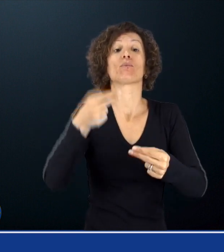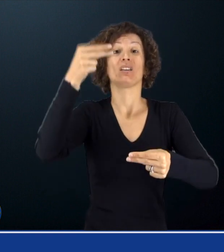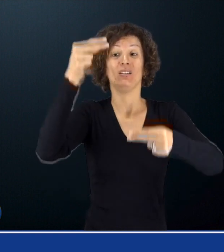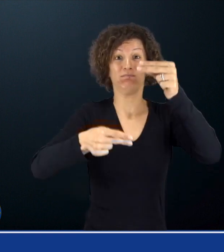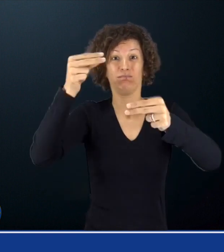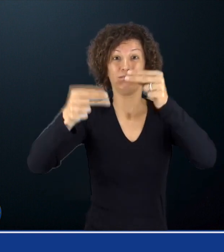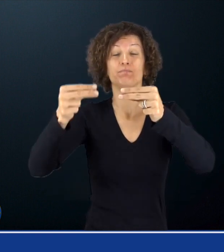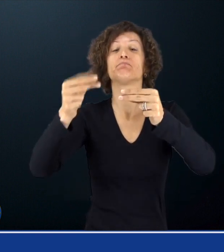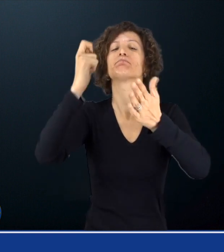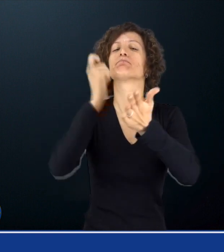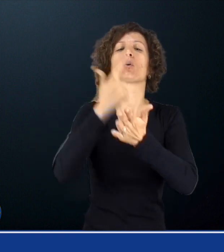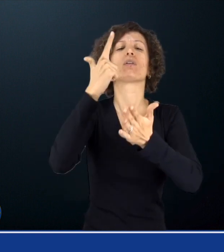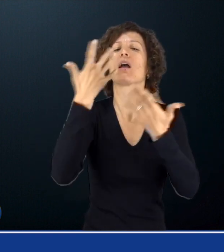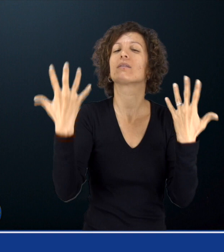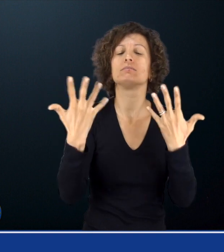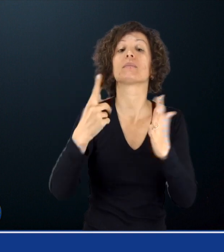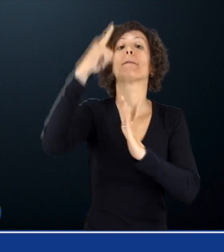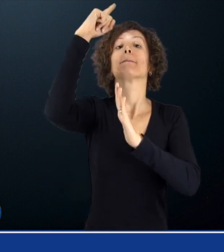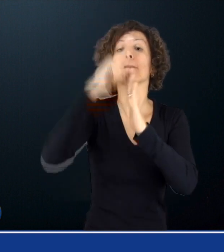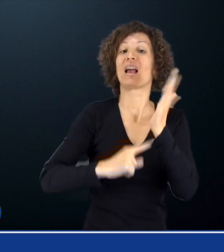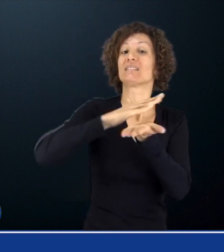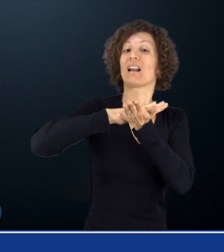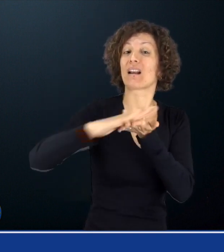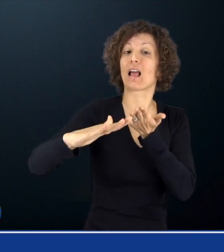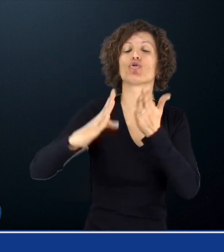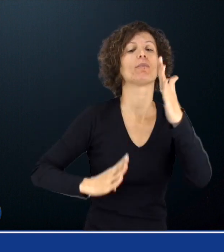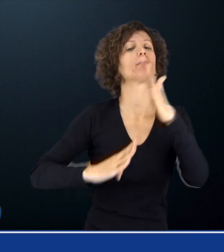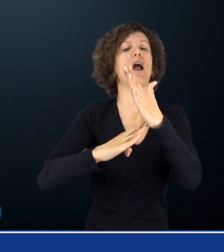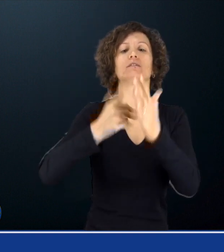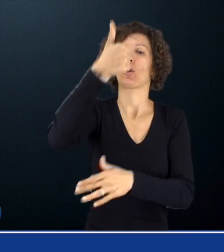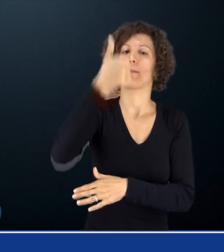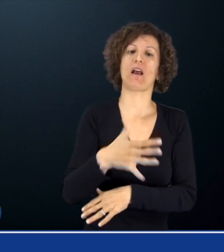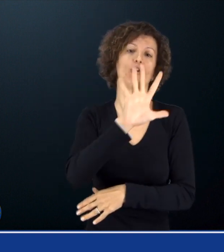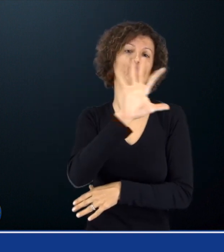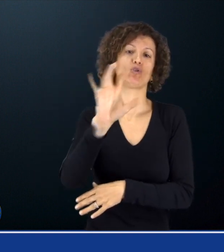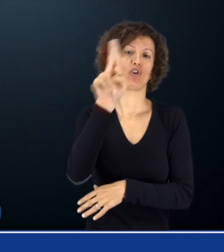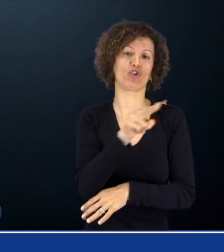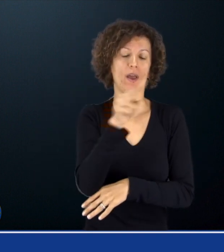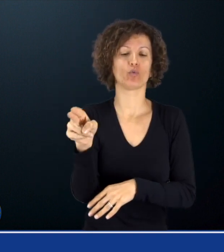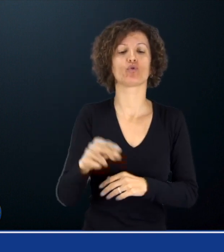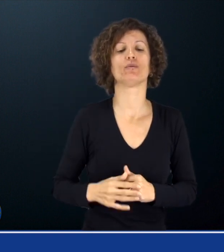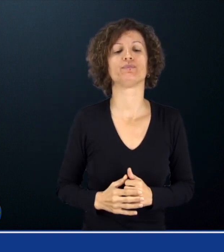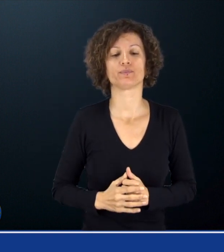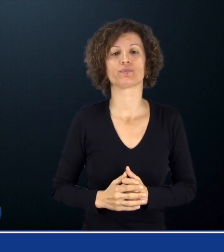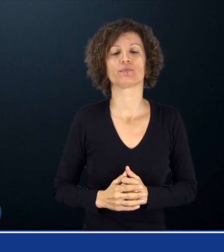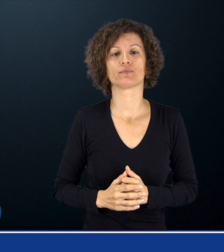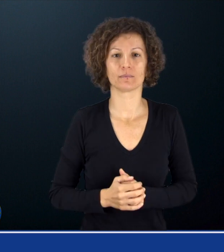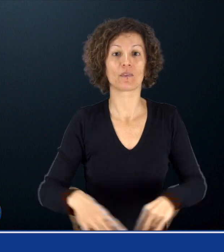spettante al momento in cui viene presentata la domanda La rata viene calcolata sui versamenti effettuati sia